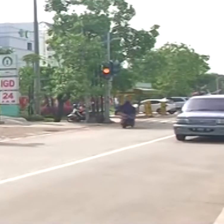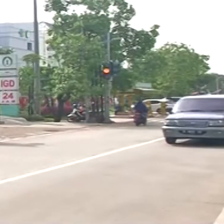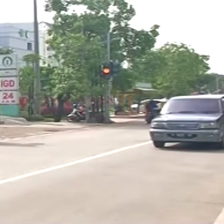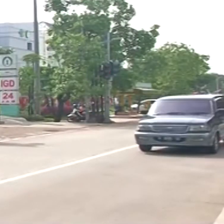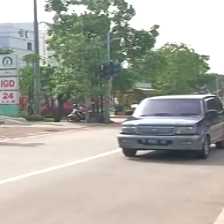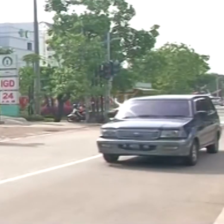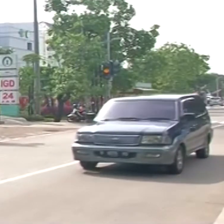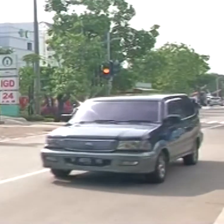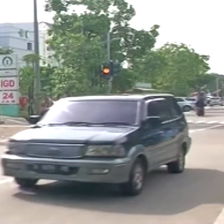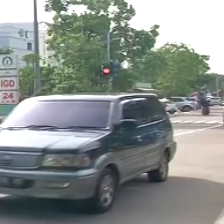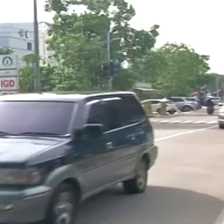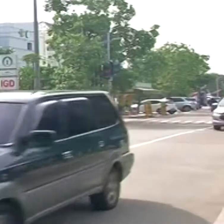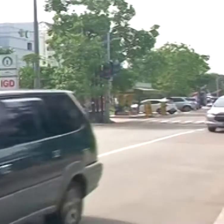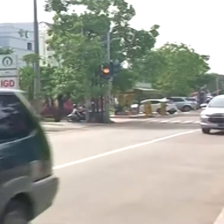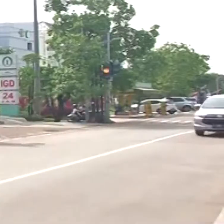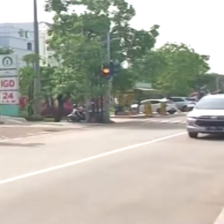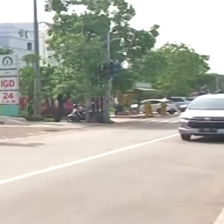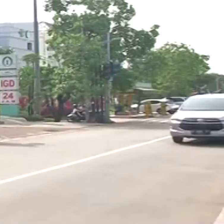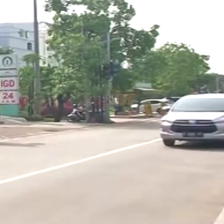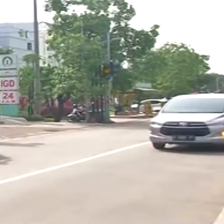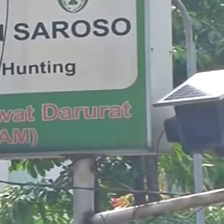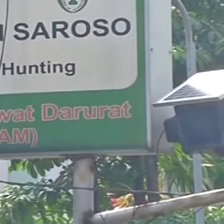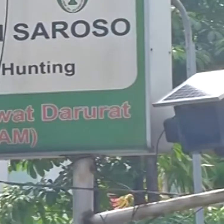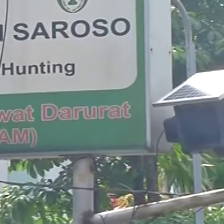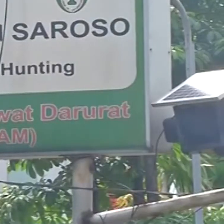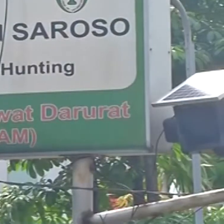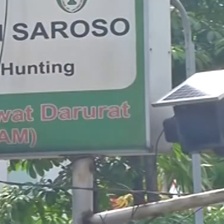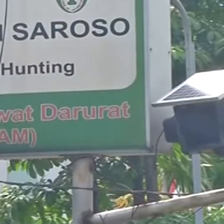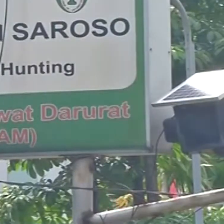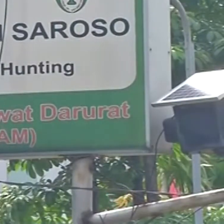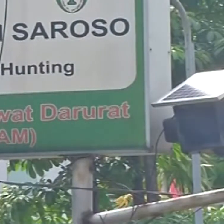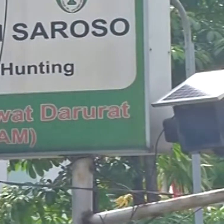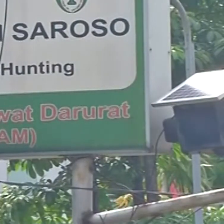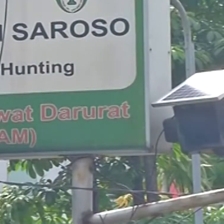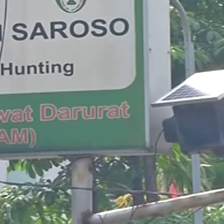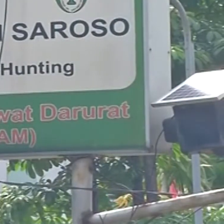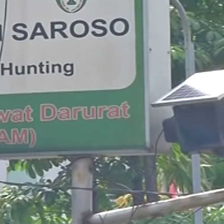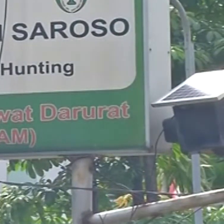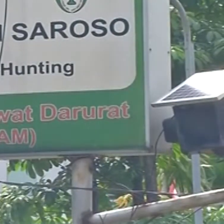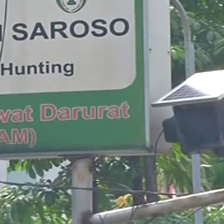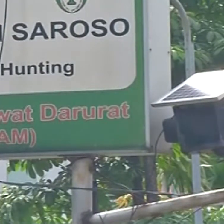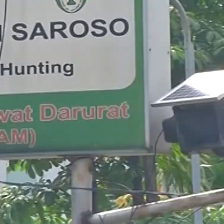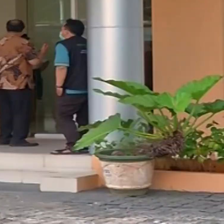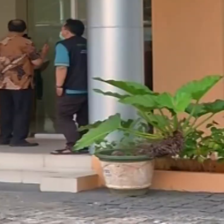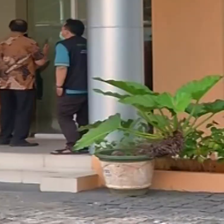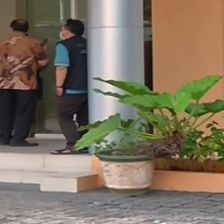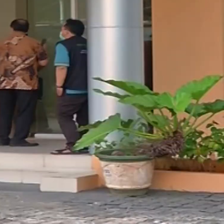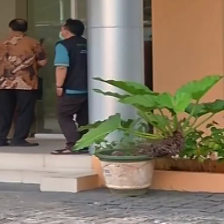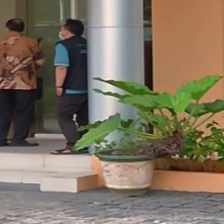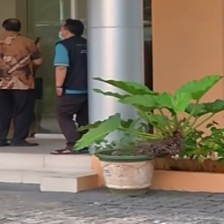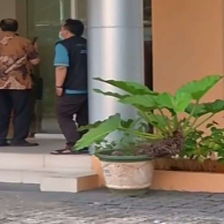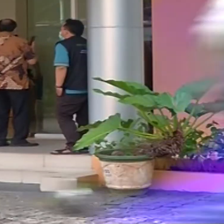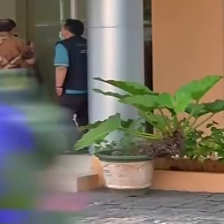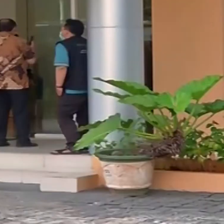corona di DKI Jakarta, 307 pasien positif dan 29 meninggal dunia. Anies meminta seluruh